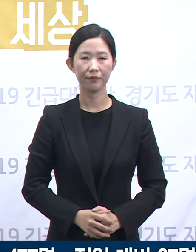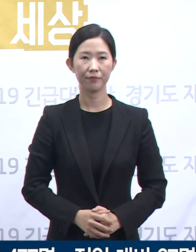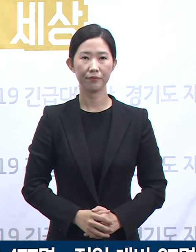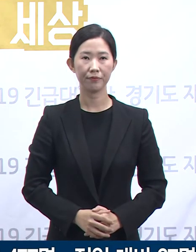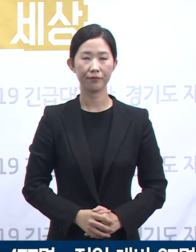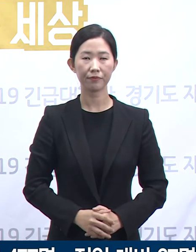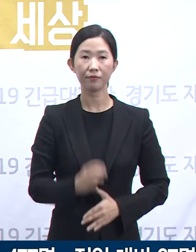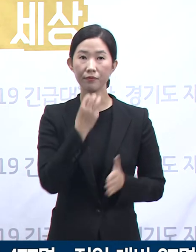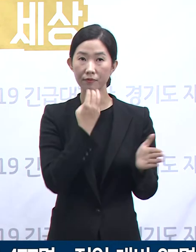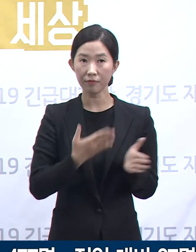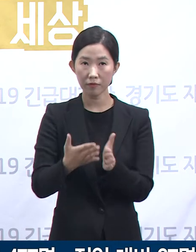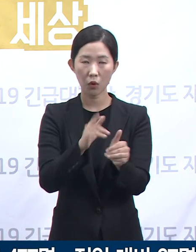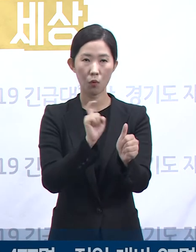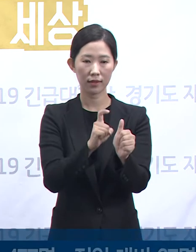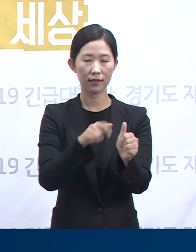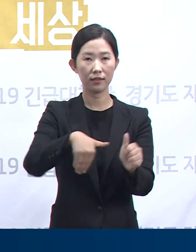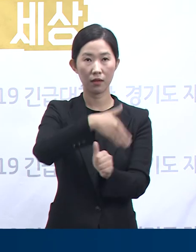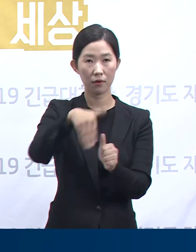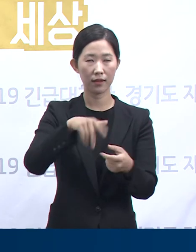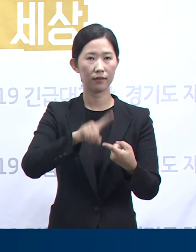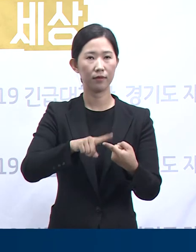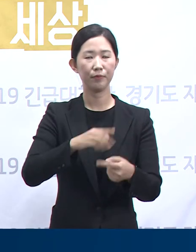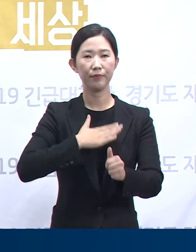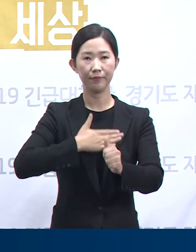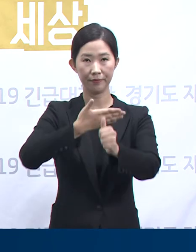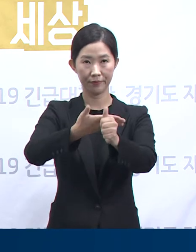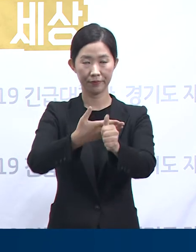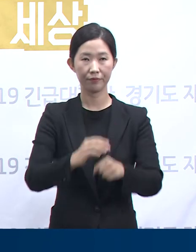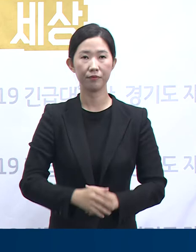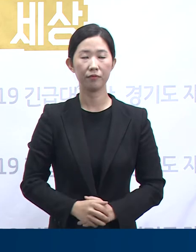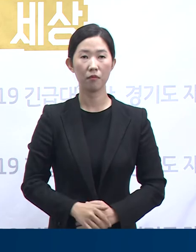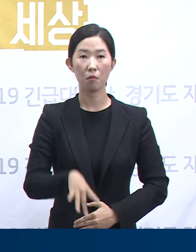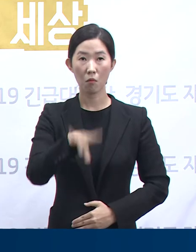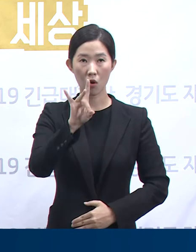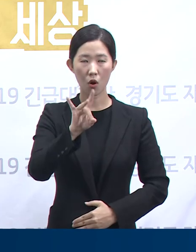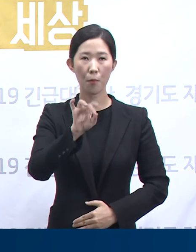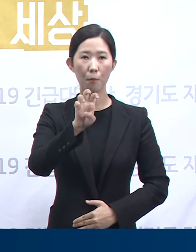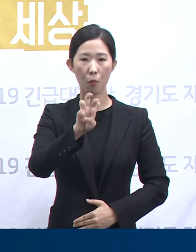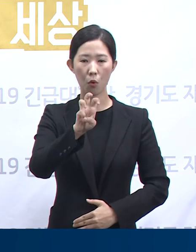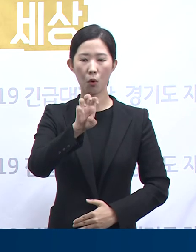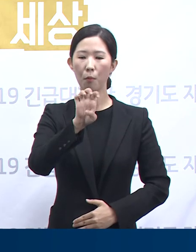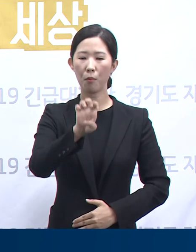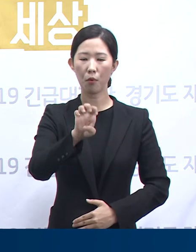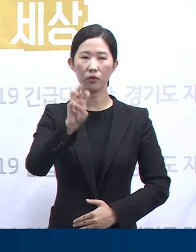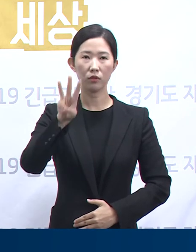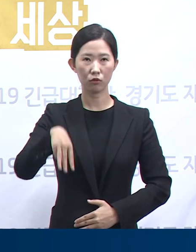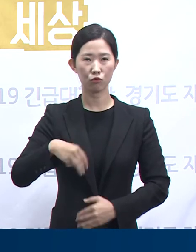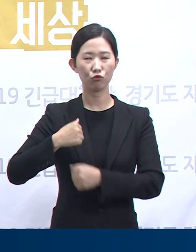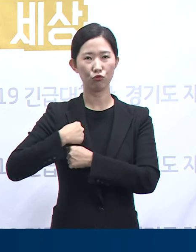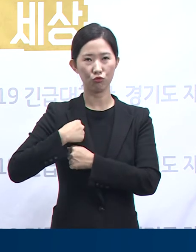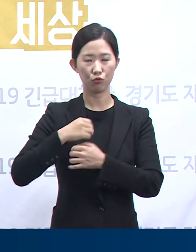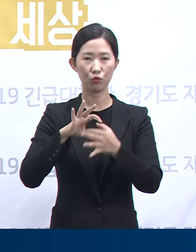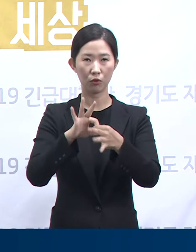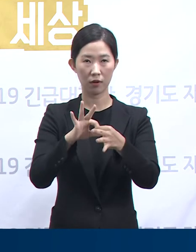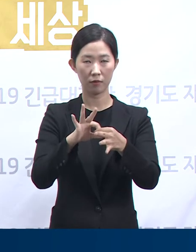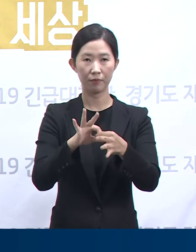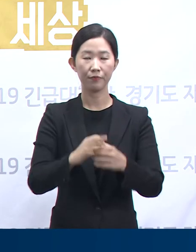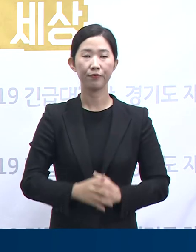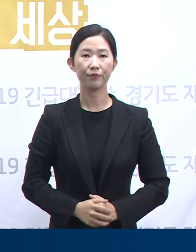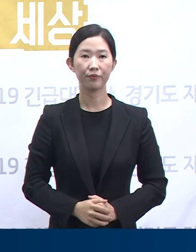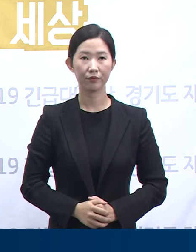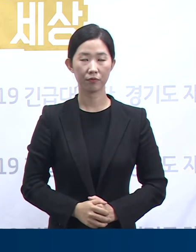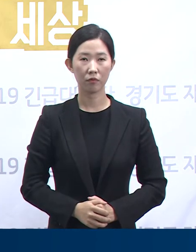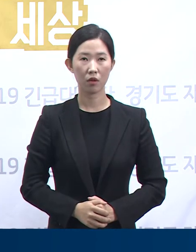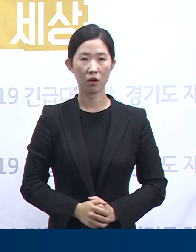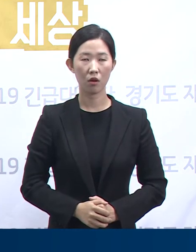도내 주요 확진 상황에 대해서 말씀드리겠습니다. 먼저 포천 군부대 관련 확진 상황입니다. 포천시의